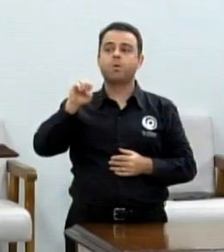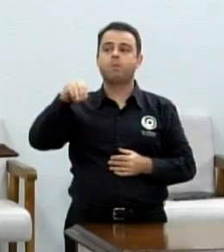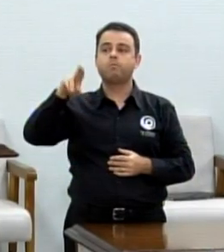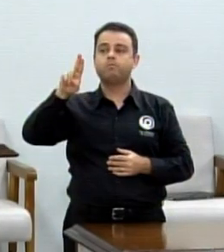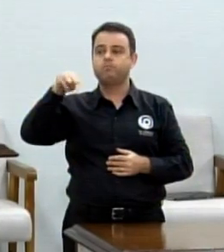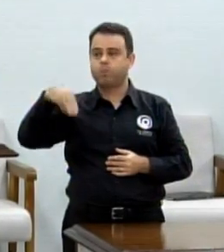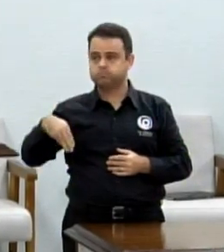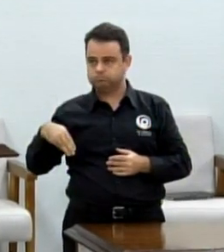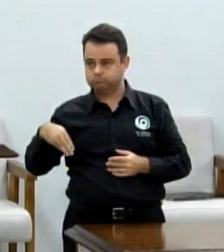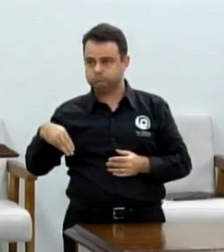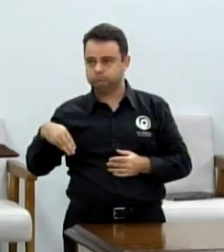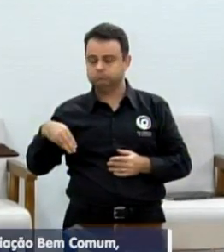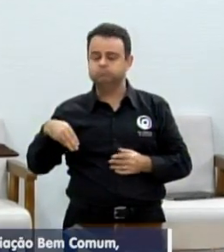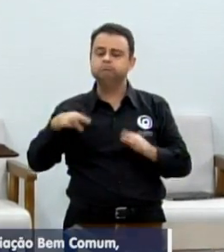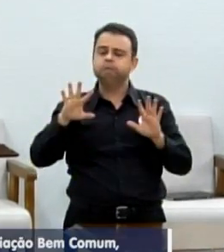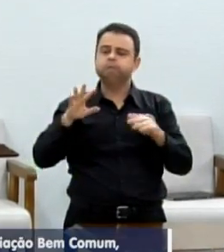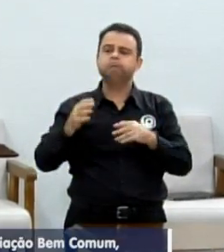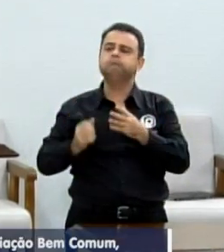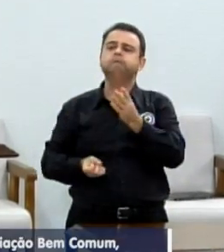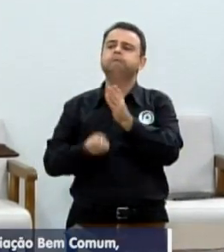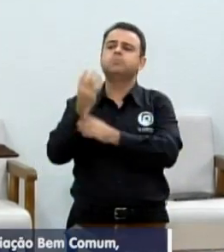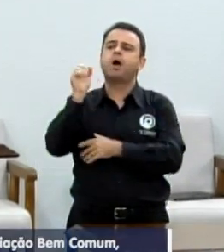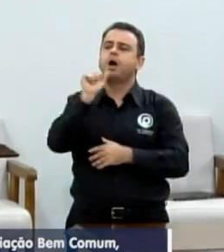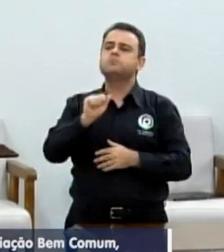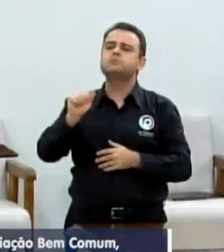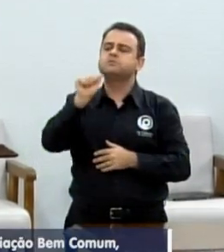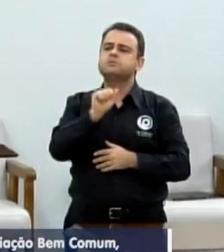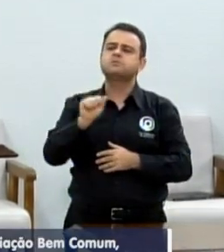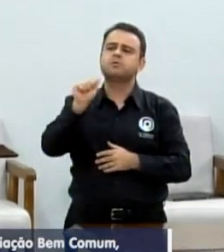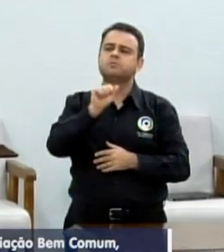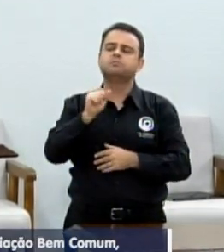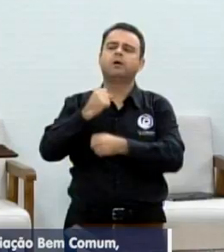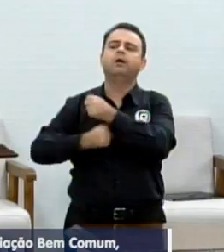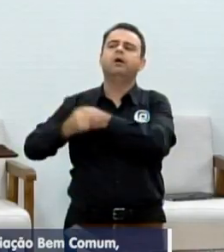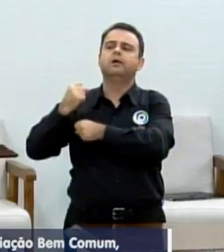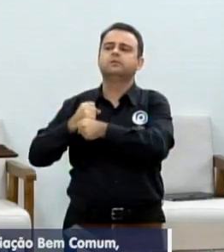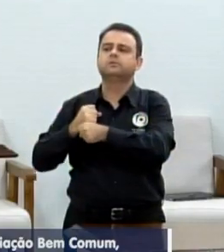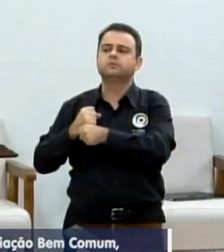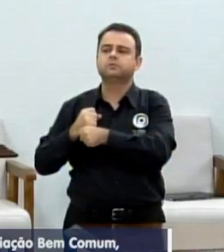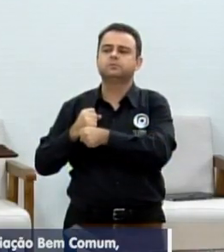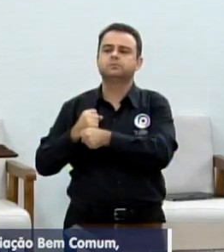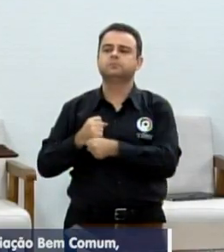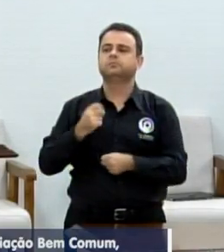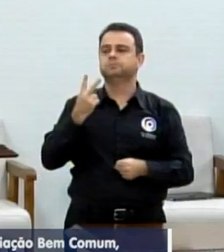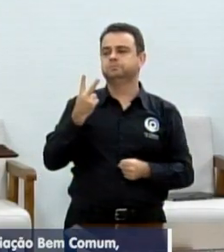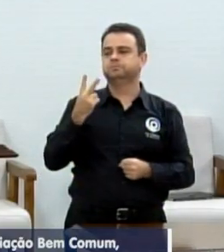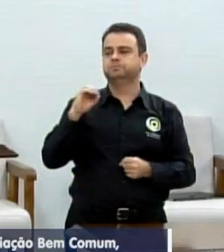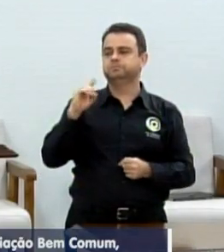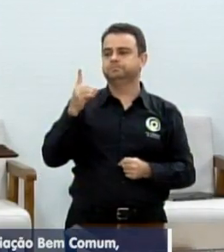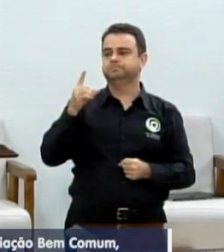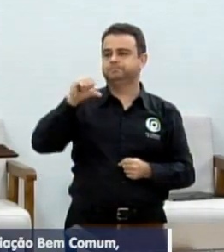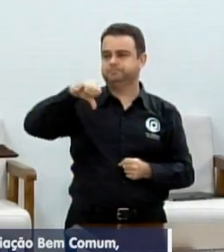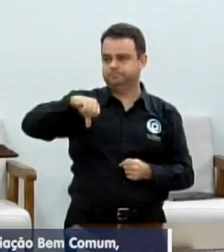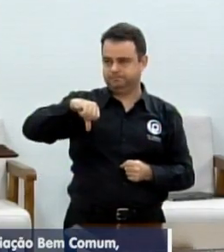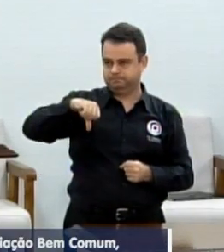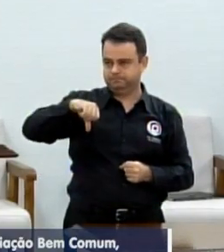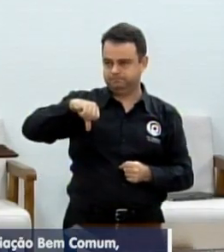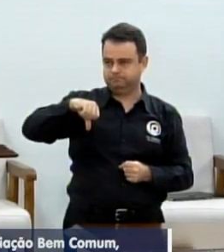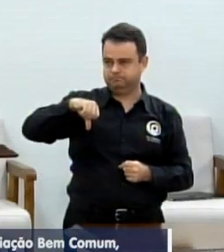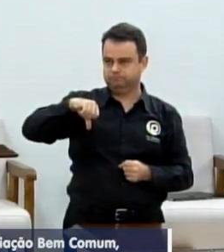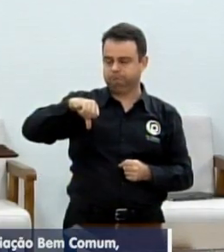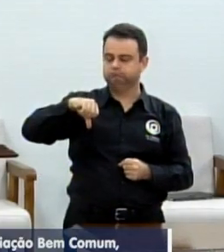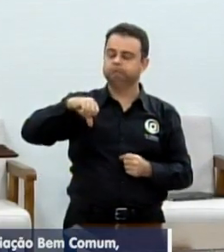Associação Bem Comum, ela surge, senhor presidente, no ano de 2019, numa